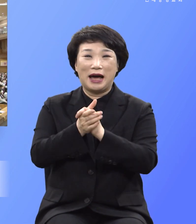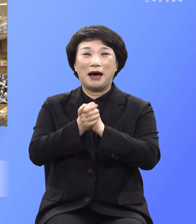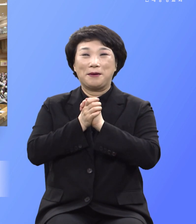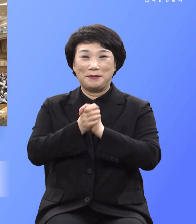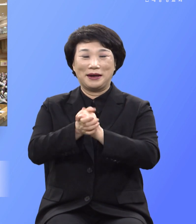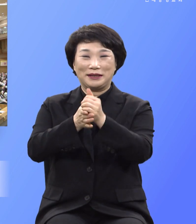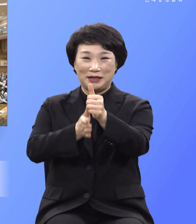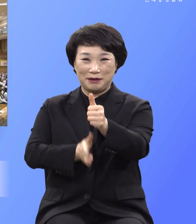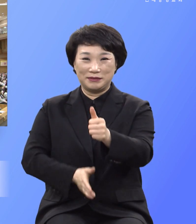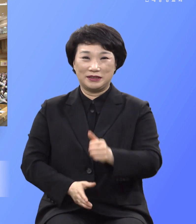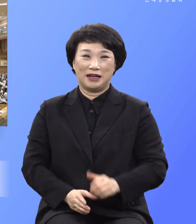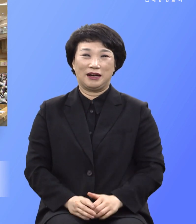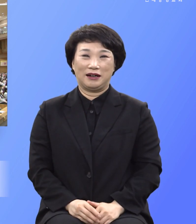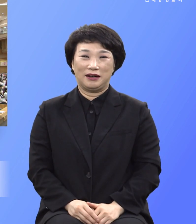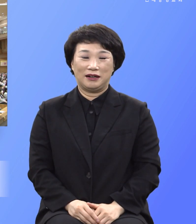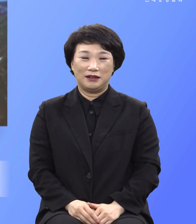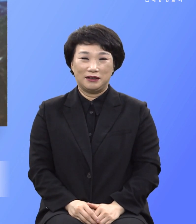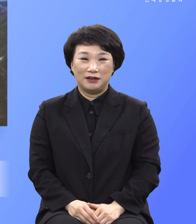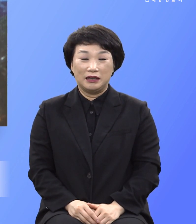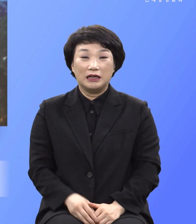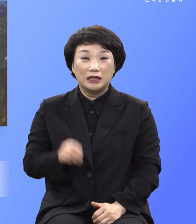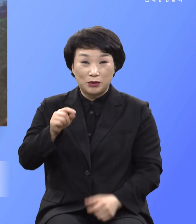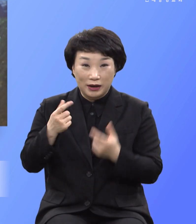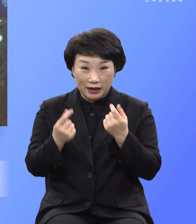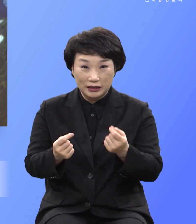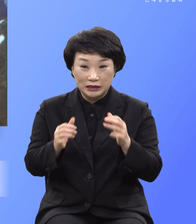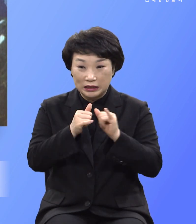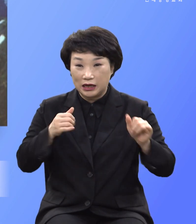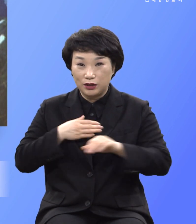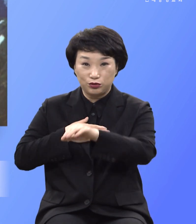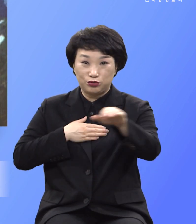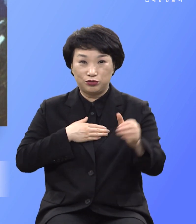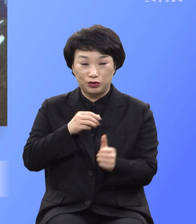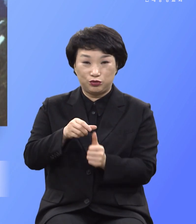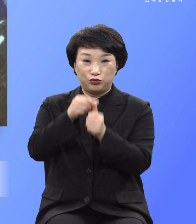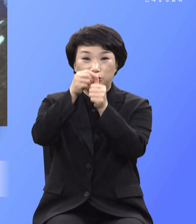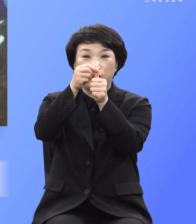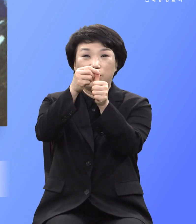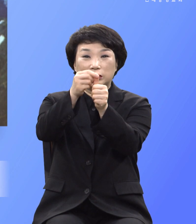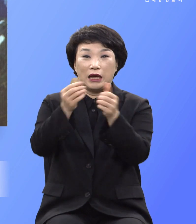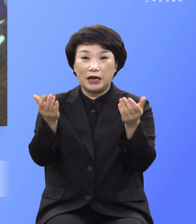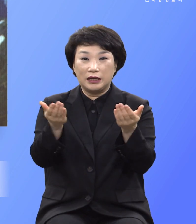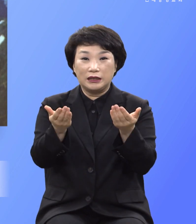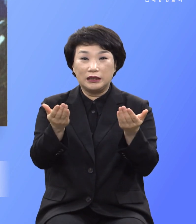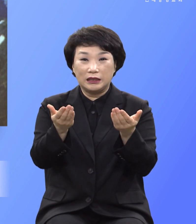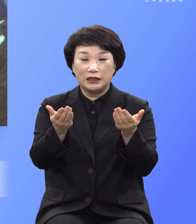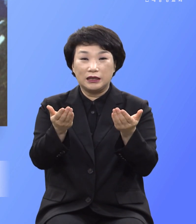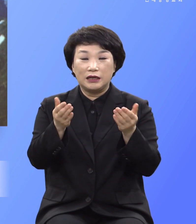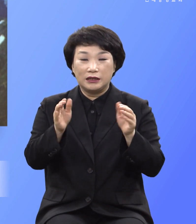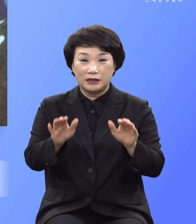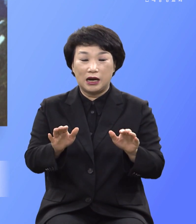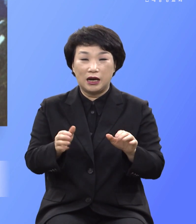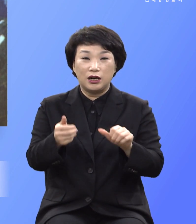이와 같은 인류 구원의 사정을 죽기까지